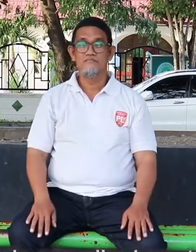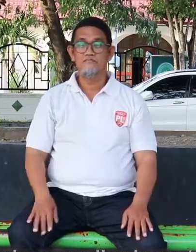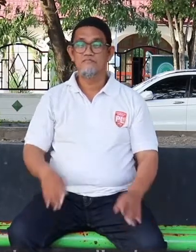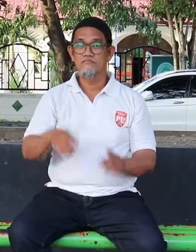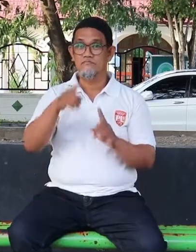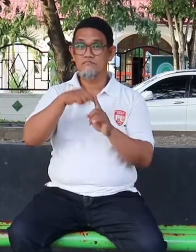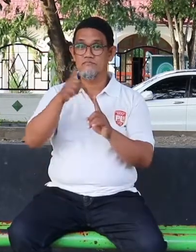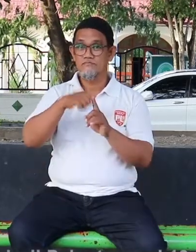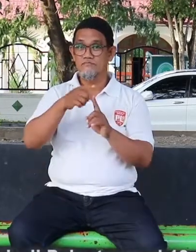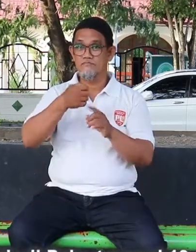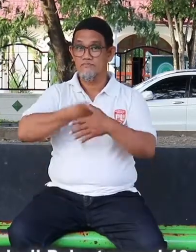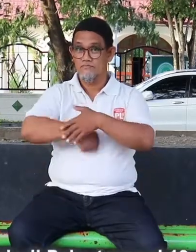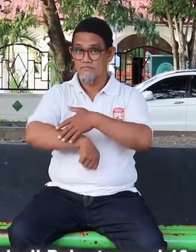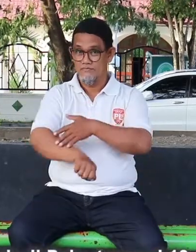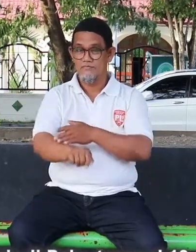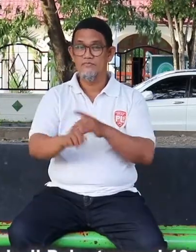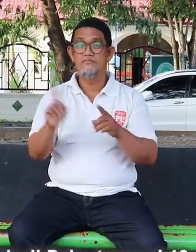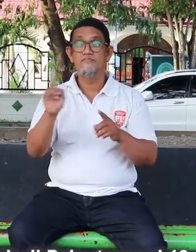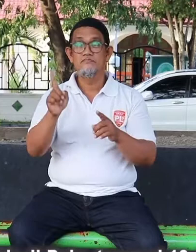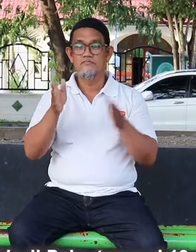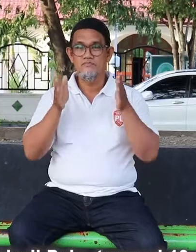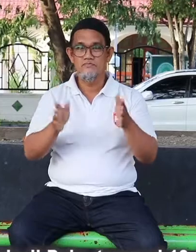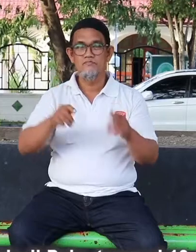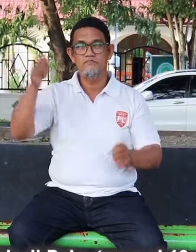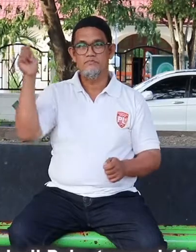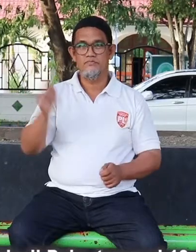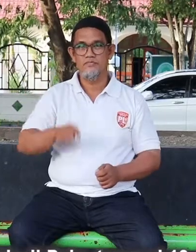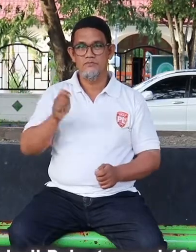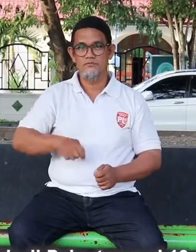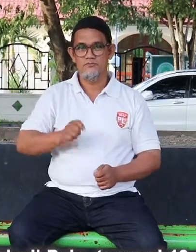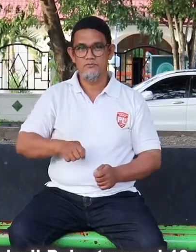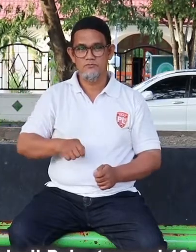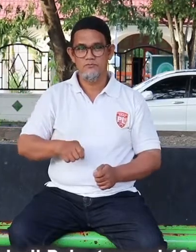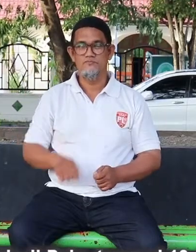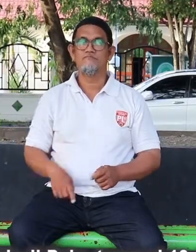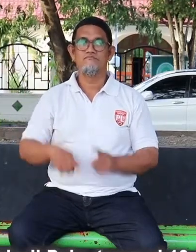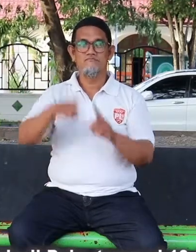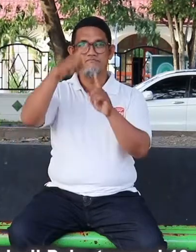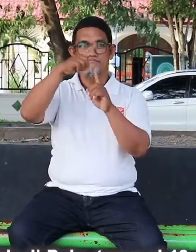Saya lahir di Palu, tanggal 13 April tahun